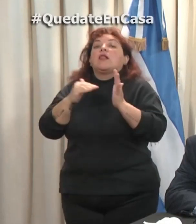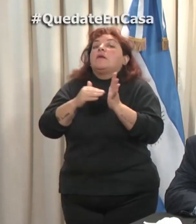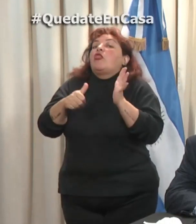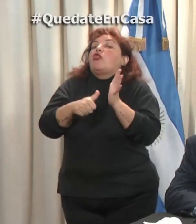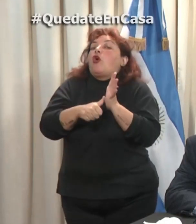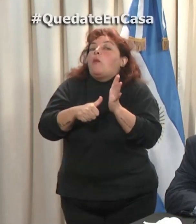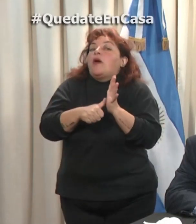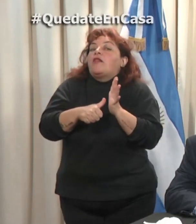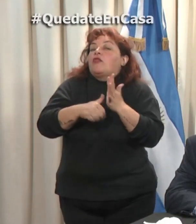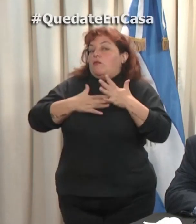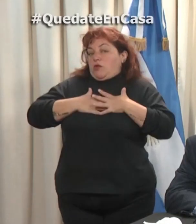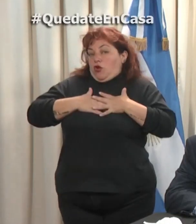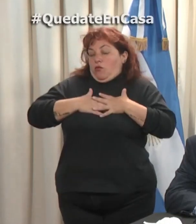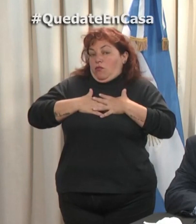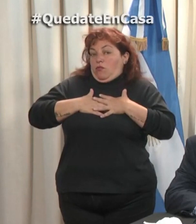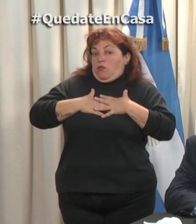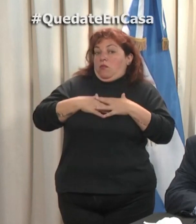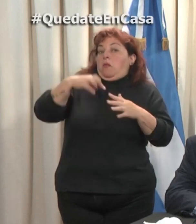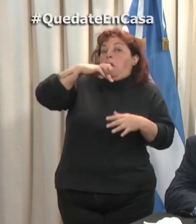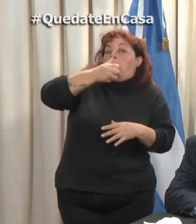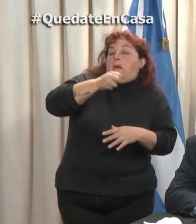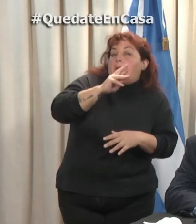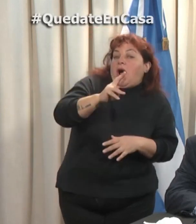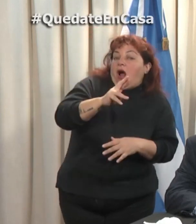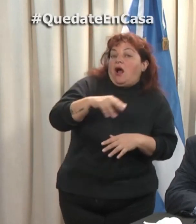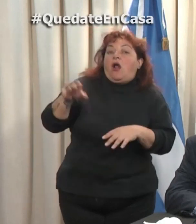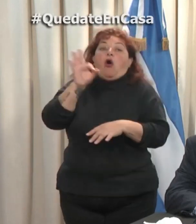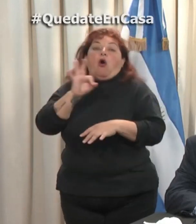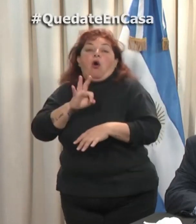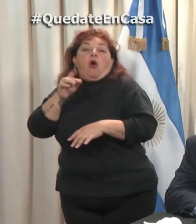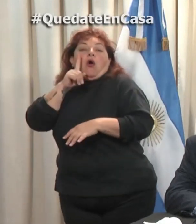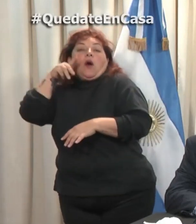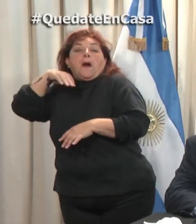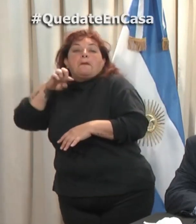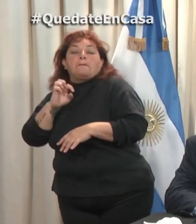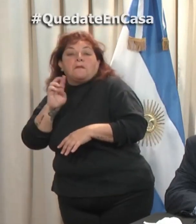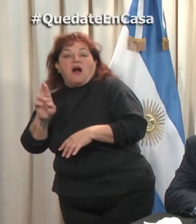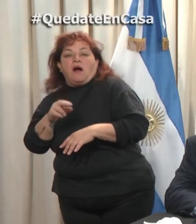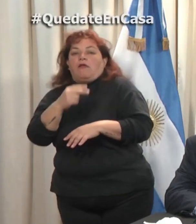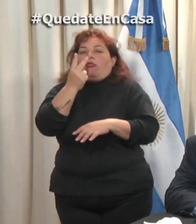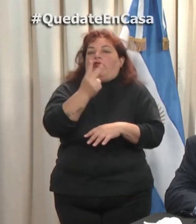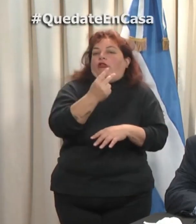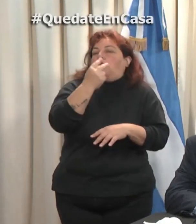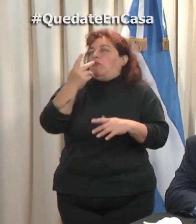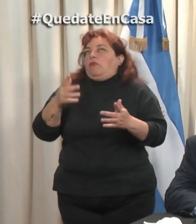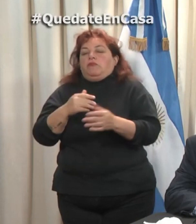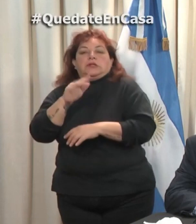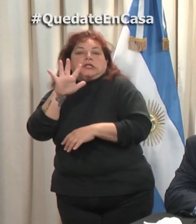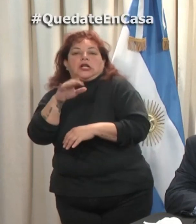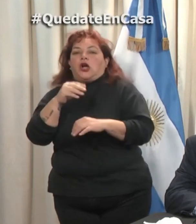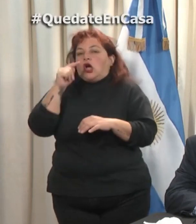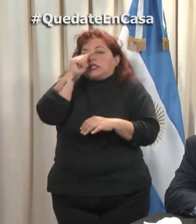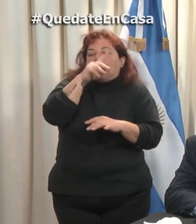documento, par o impar, porque esto es lo que hoy por hoy está normatizado y es lo que me va a permitir poder acceder a